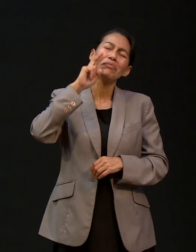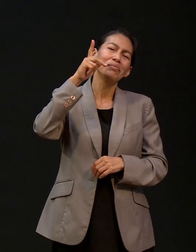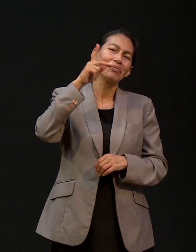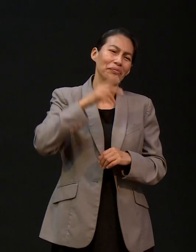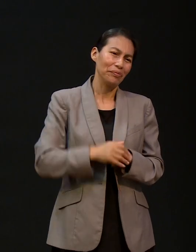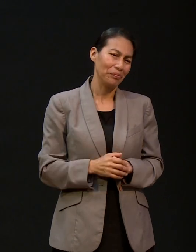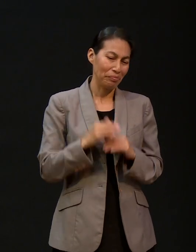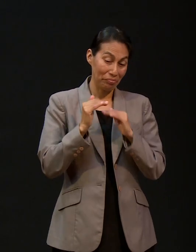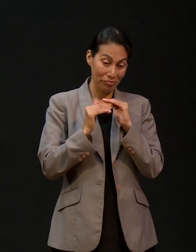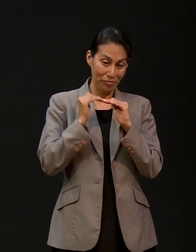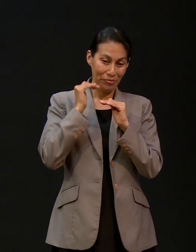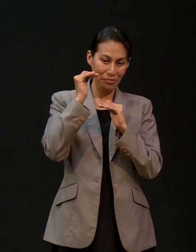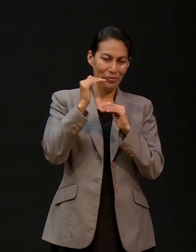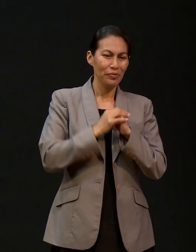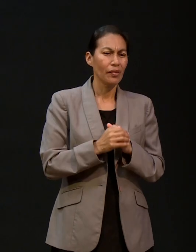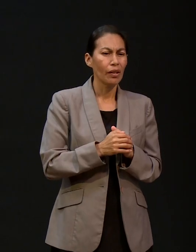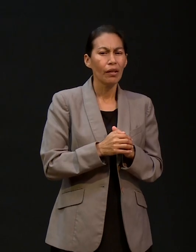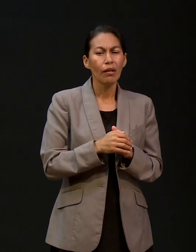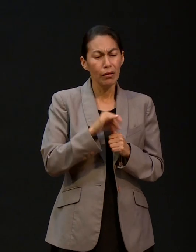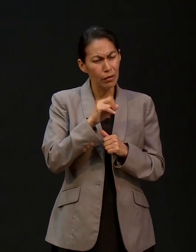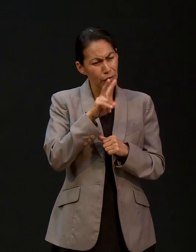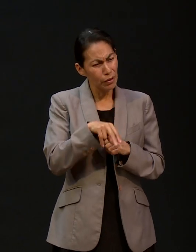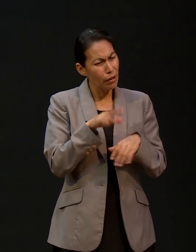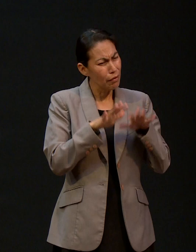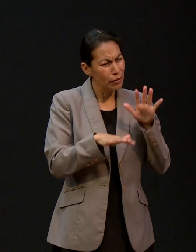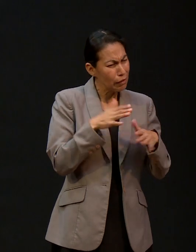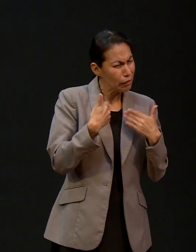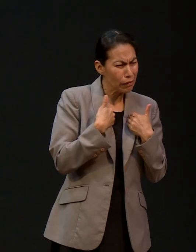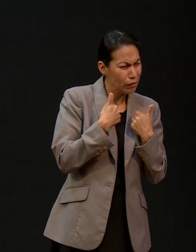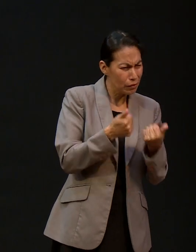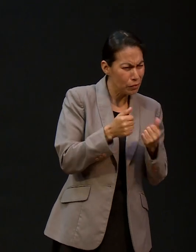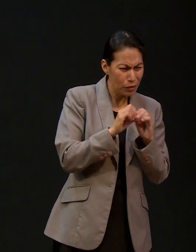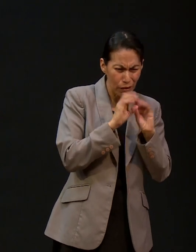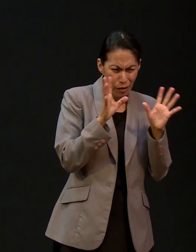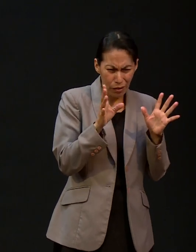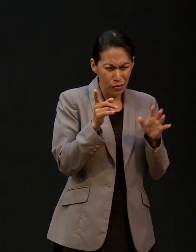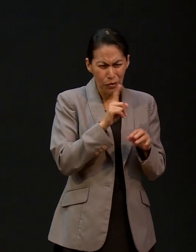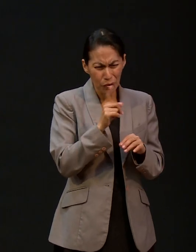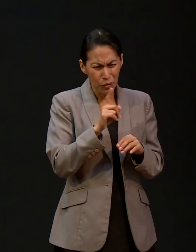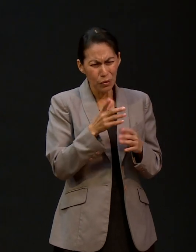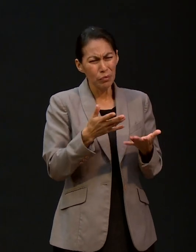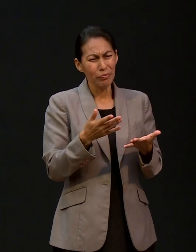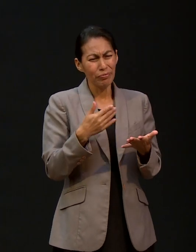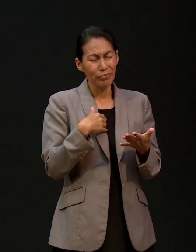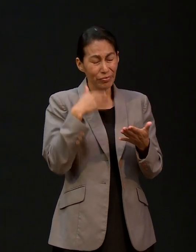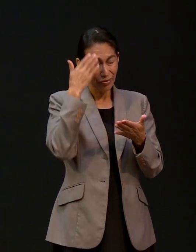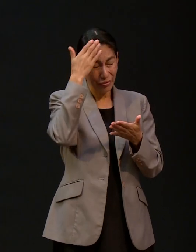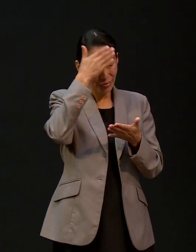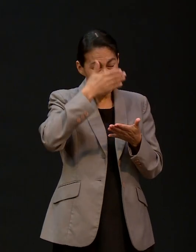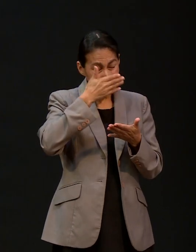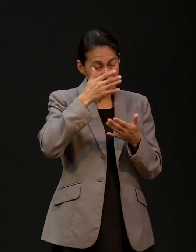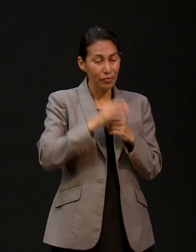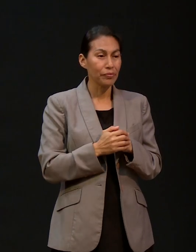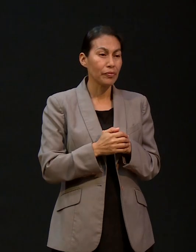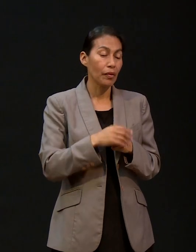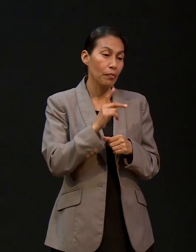afianzándose, afianzando. Aunque no entendamos todo lo que nos pasa. Porque estamos muy limitados.